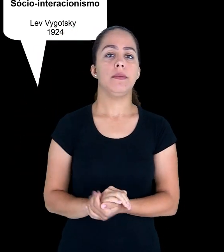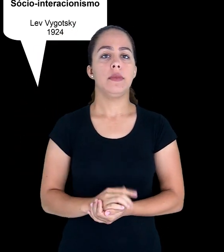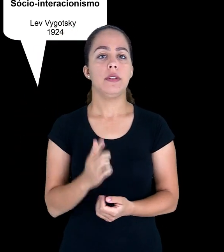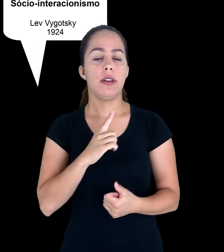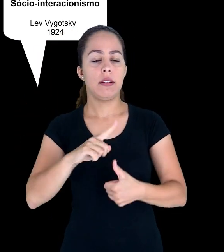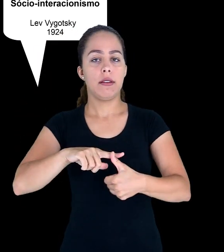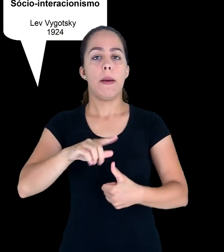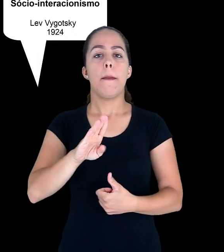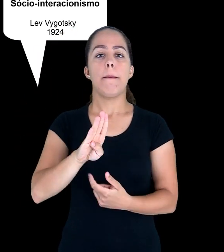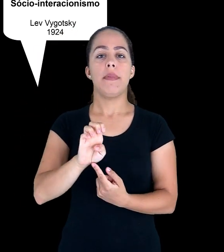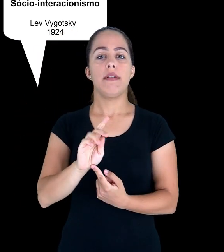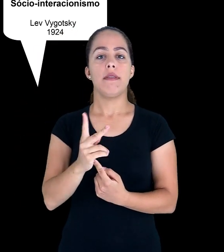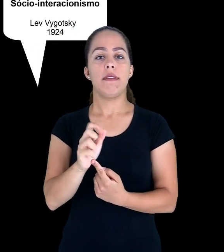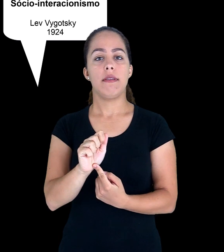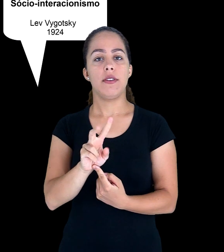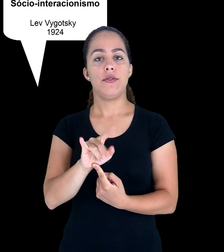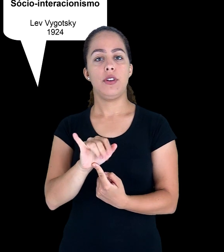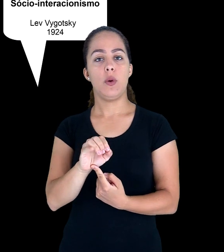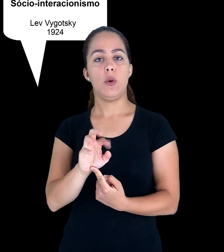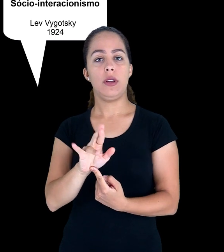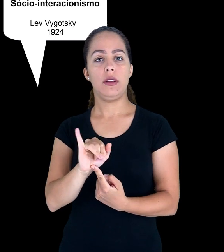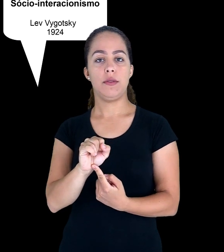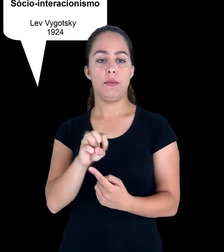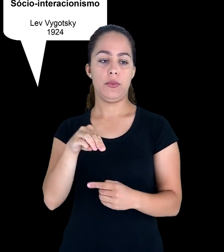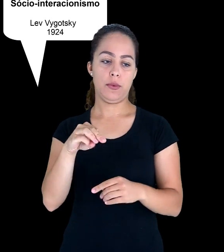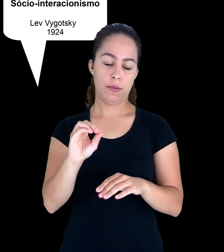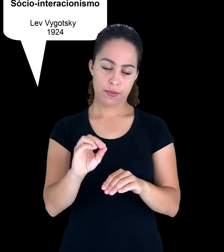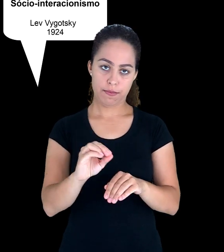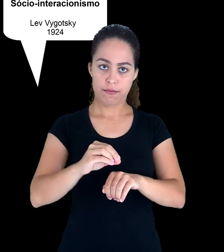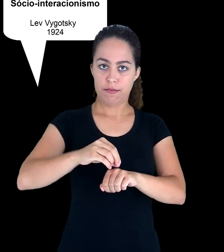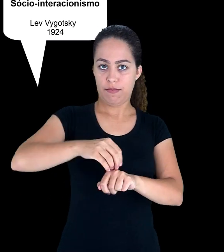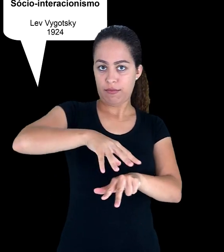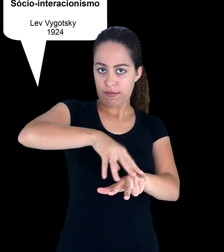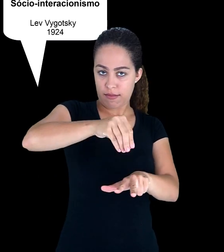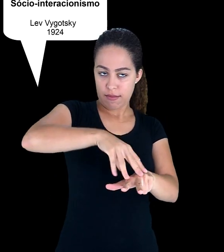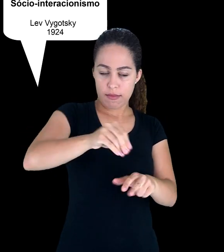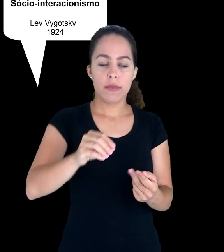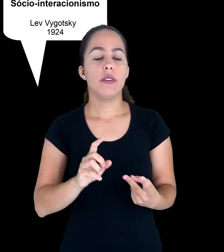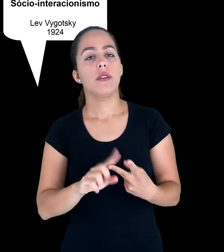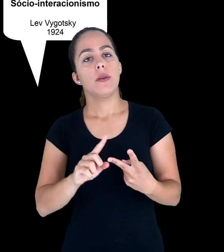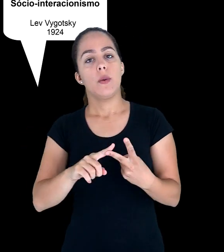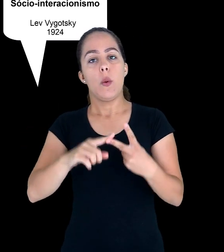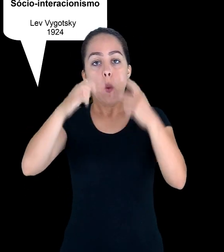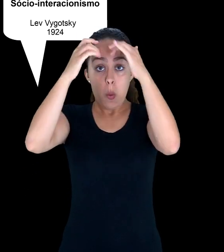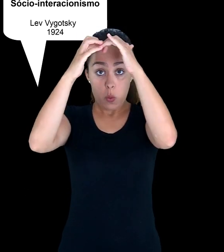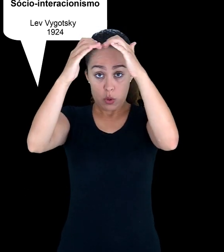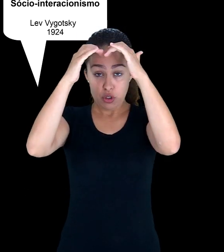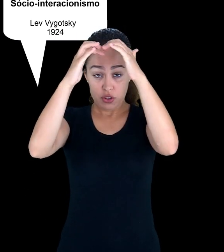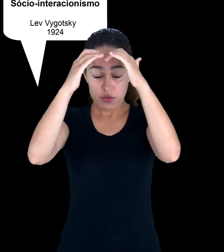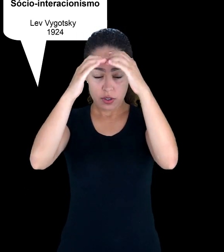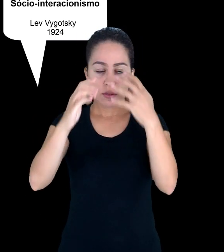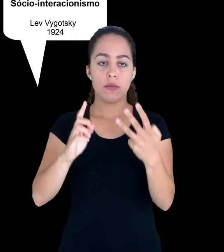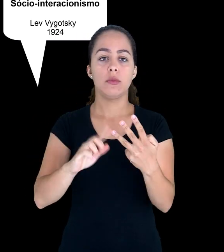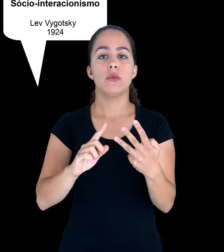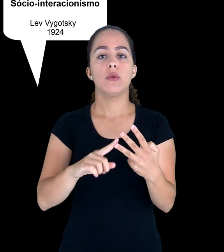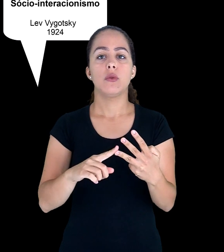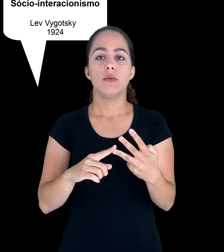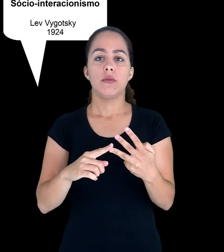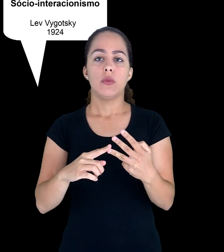o cognitivismo, o construtivismo, também conhecido por interacionismo, nós encontramos